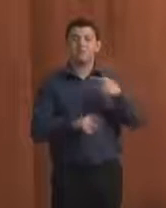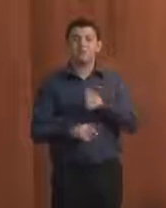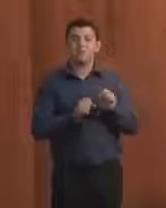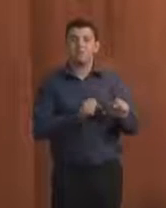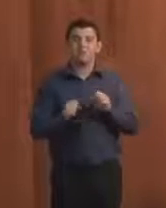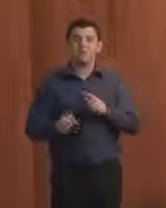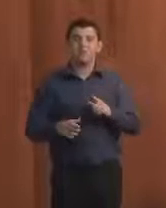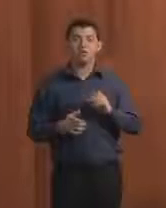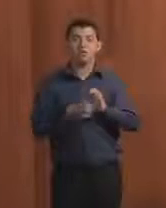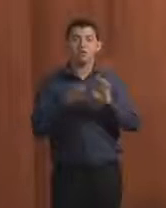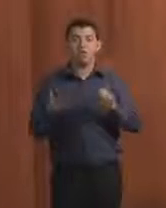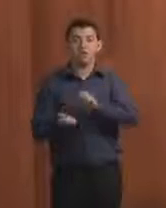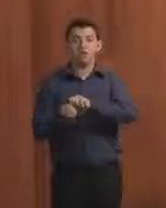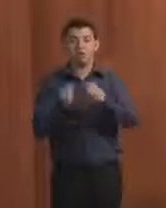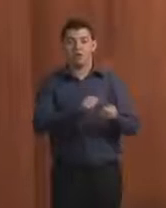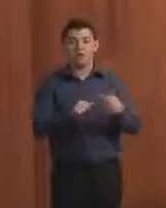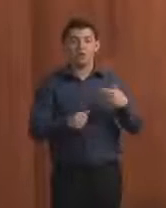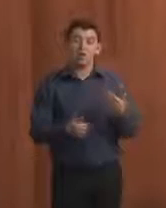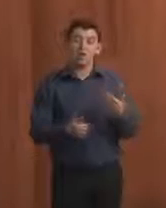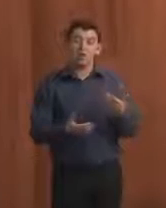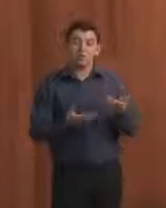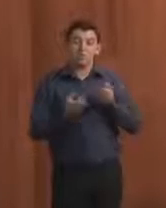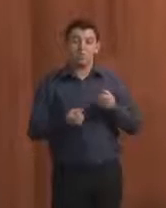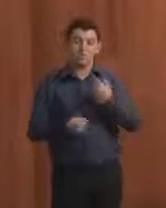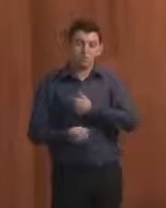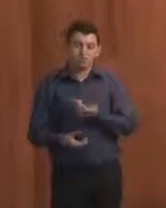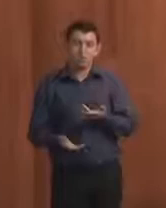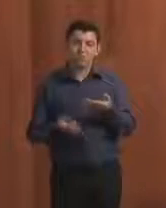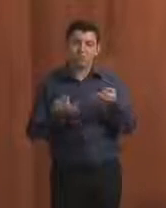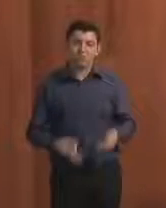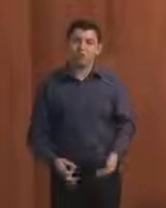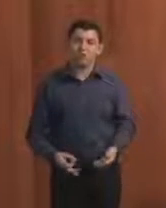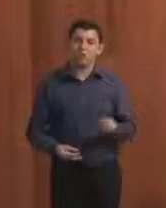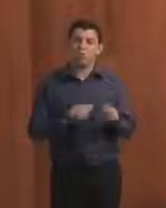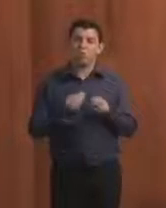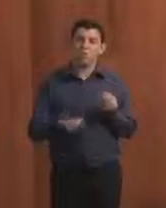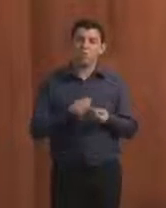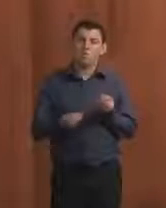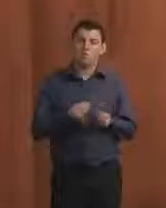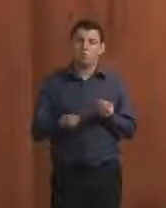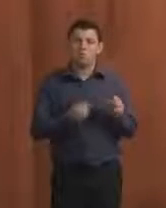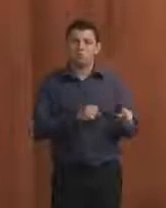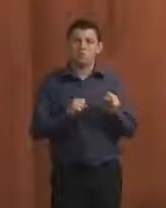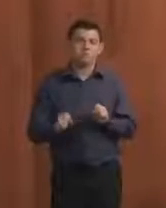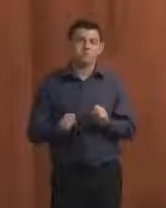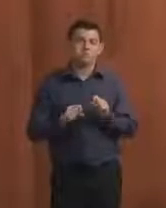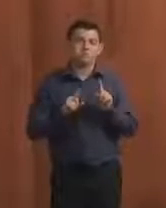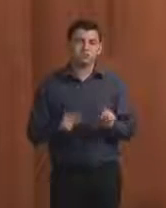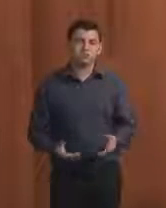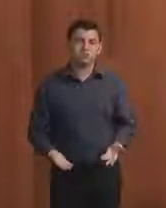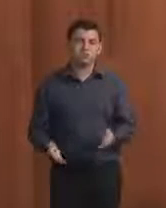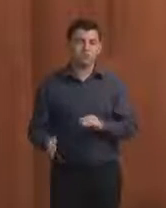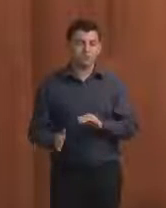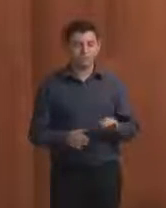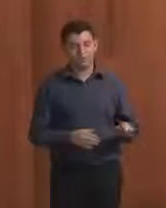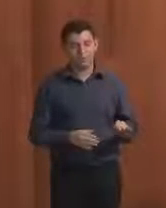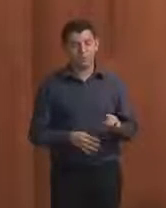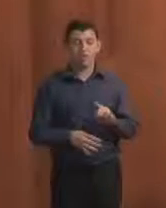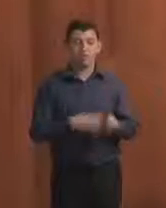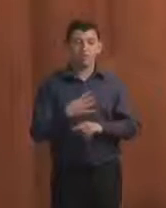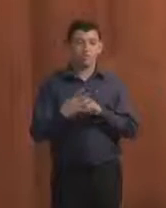atender de alguma forma ou deixar claro quando isso vai fazer e como vai ser possível. O quarto ponto foi em relação à